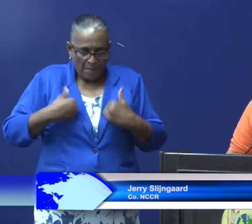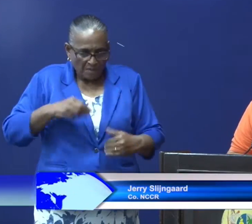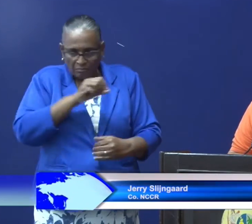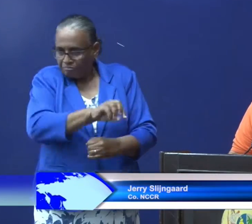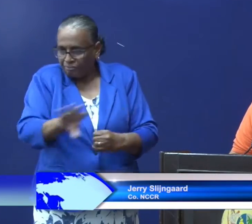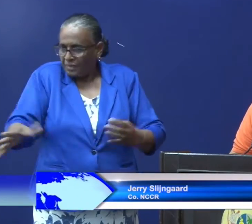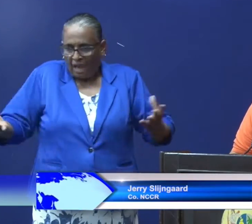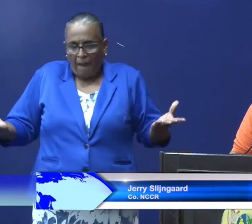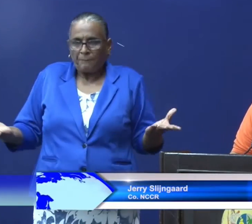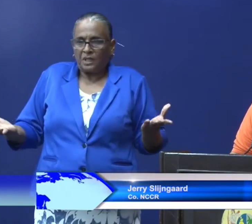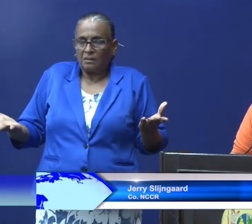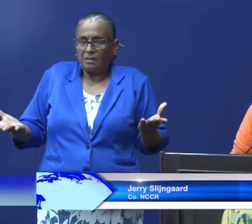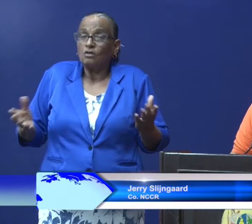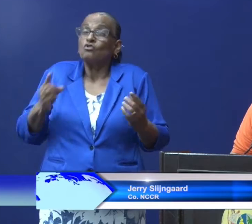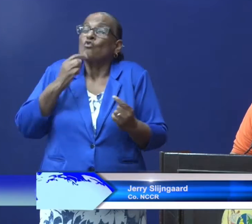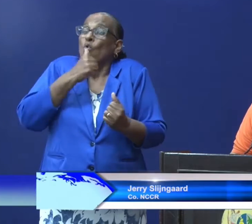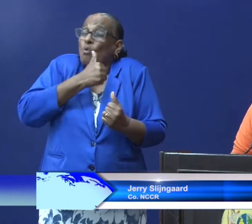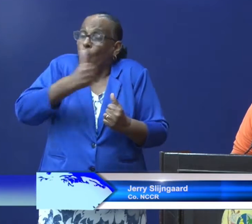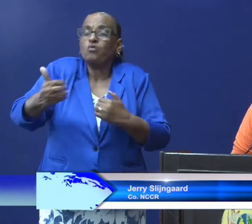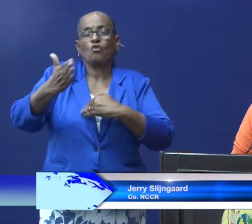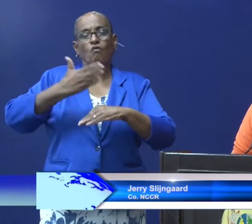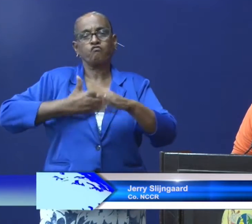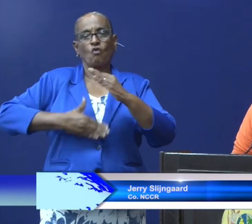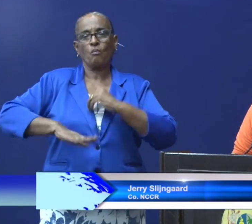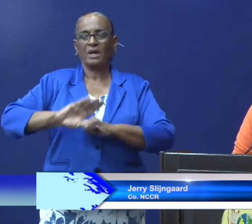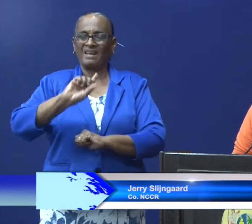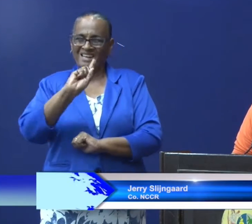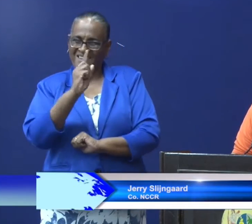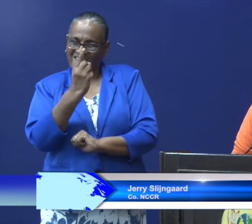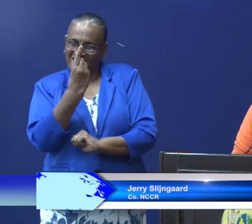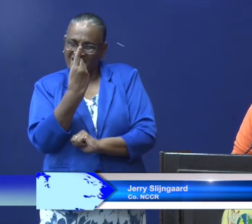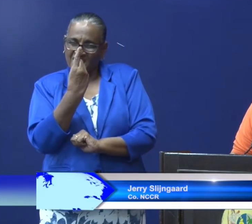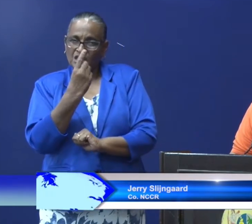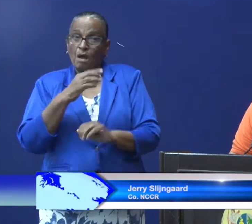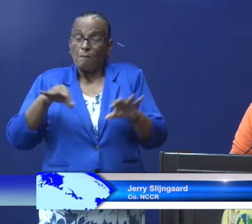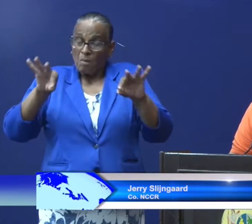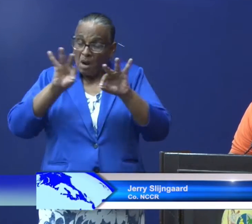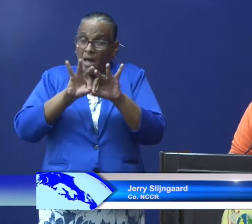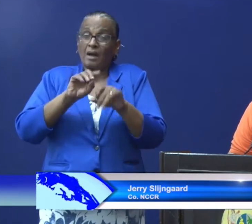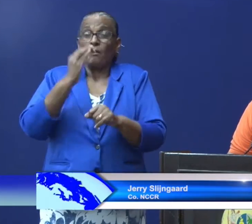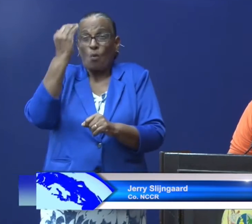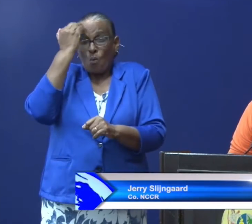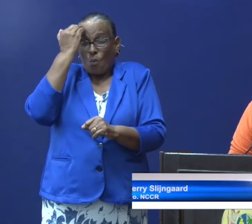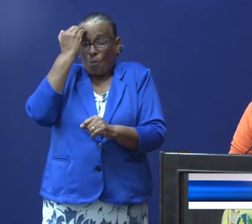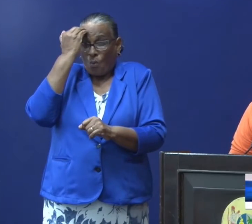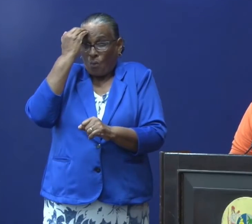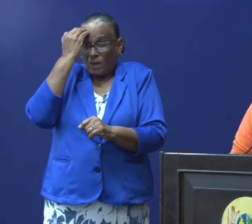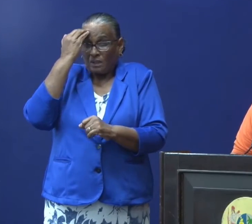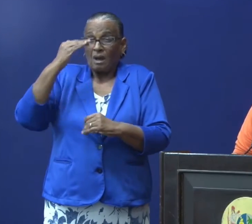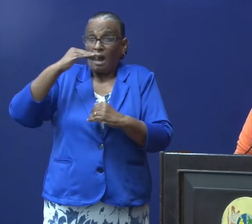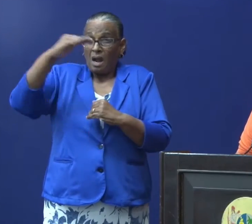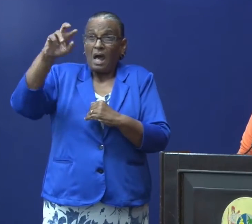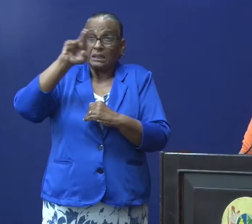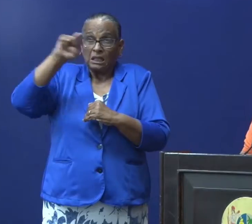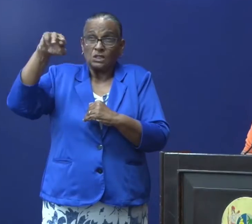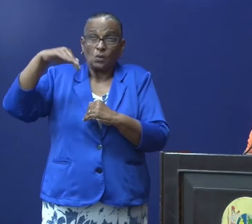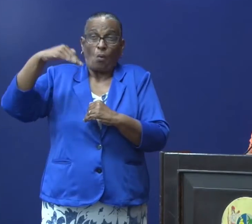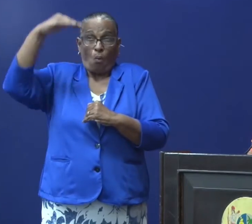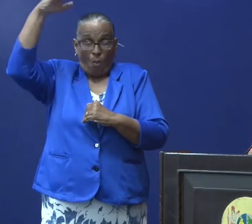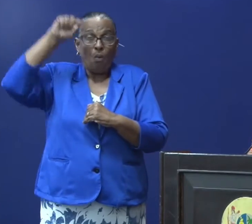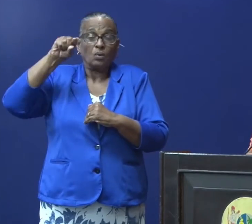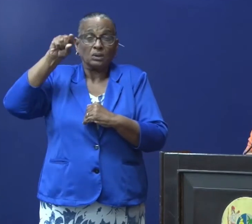En het is natuurlijk belangrijk om te weten dat mensen die uit een high-risk area komen,